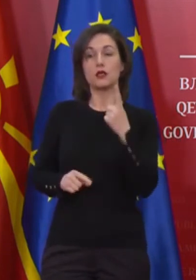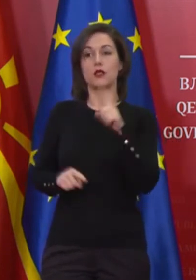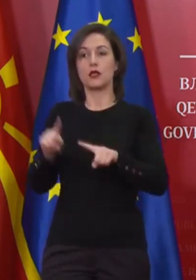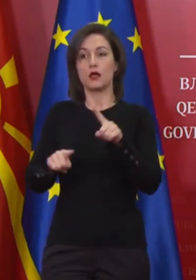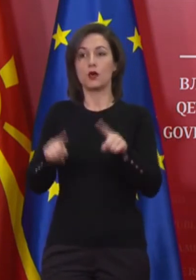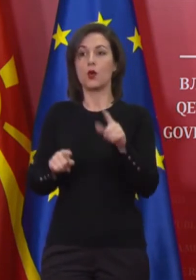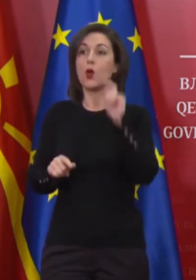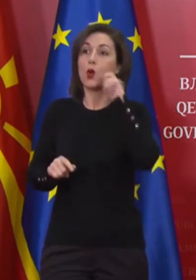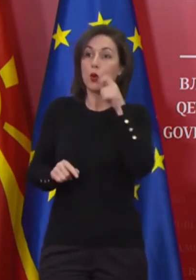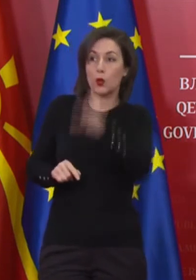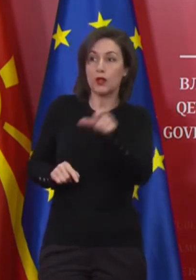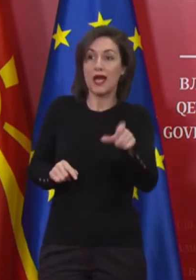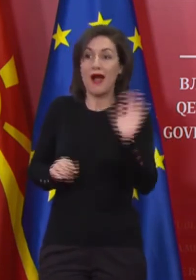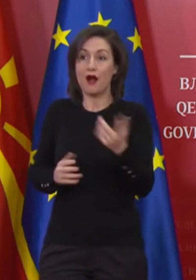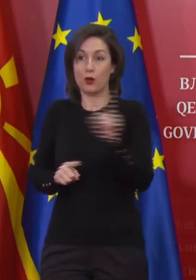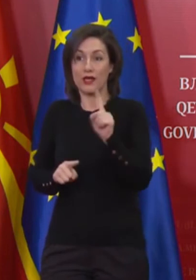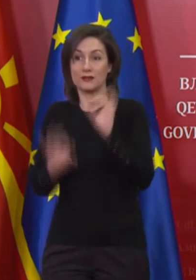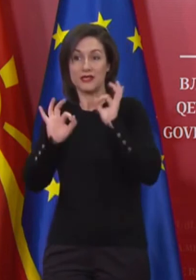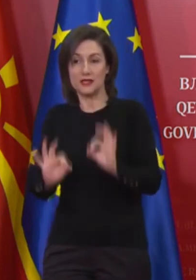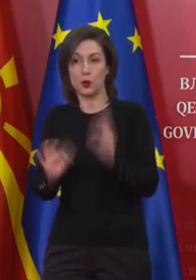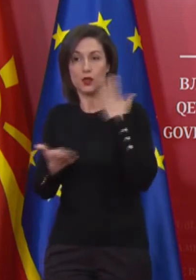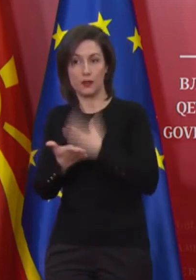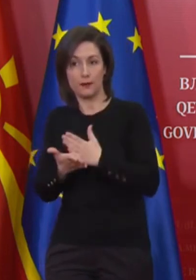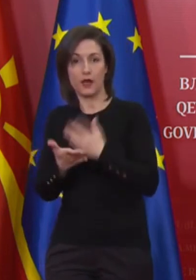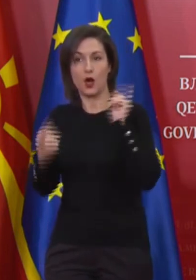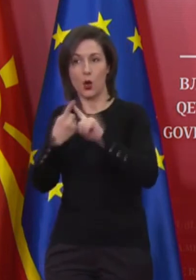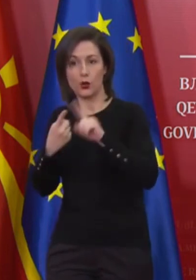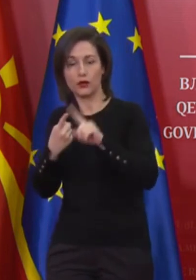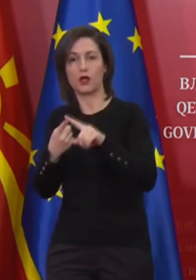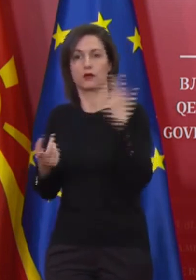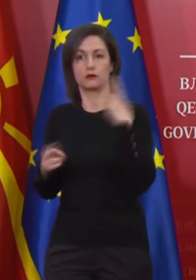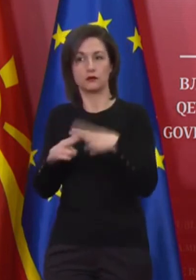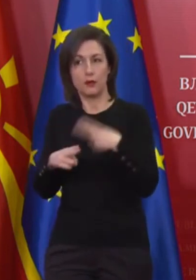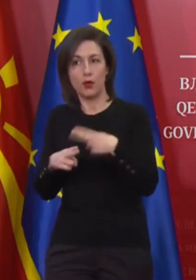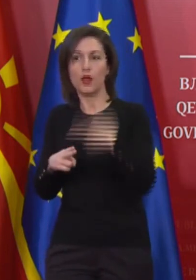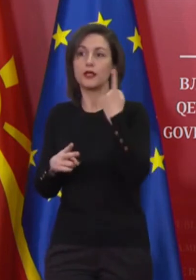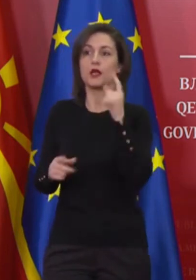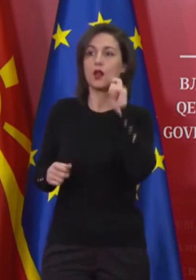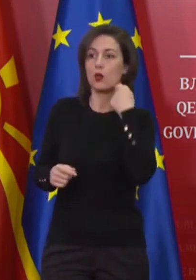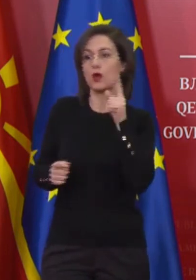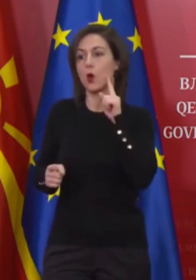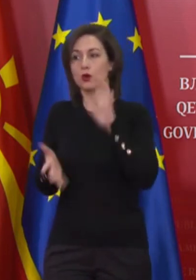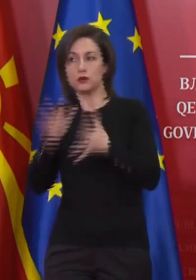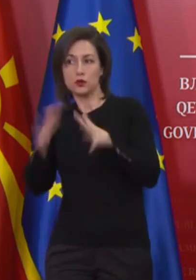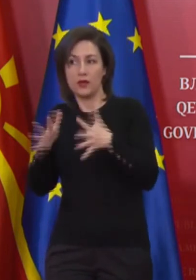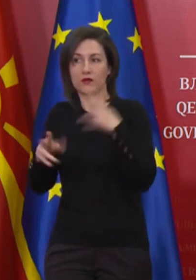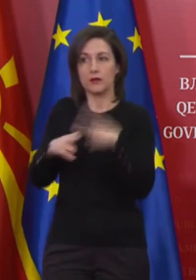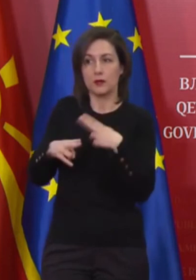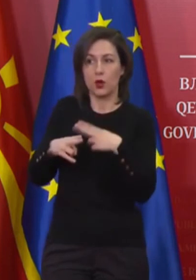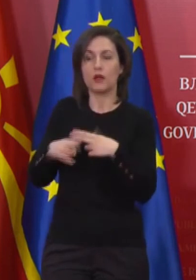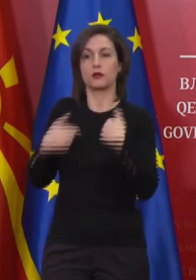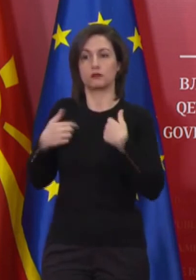не сме сигурни дека биле во контакт со заболени или со луѓе кои што се сомневаме дека може да се заболени, значи ја